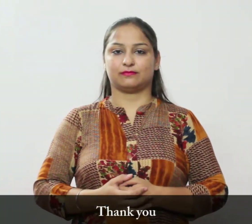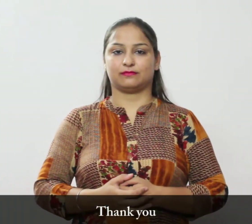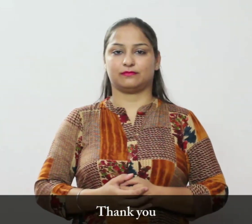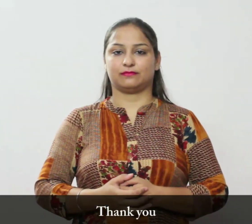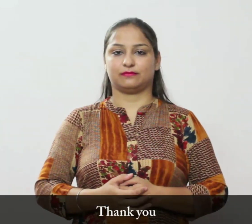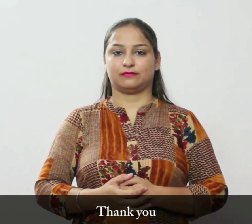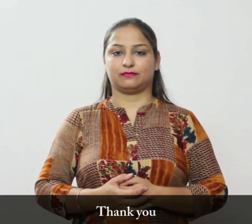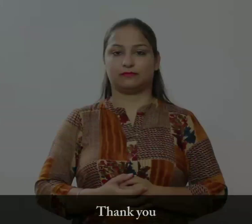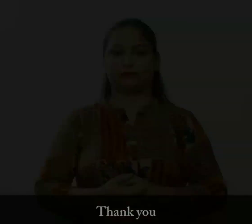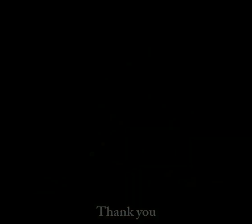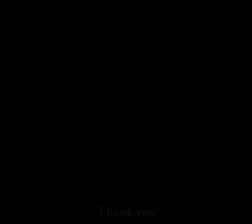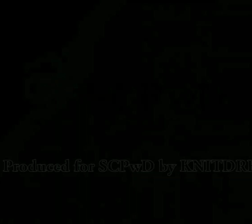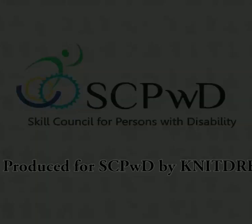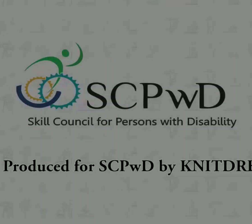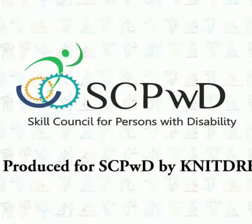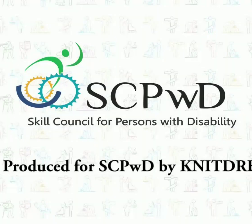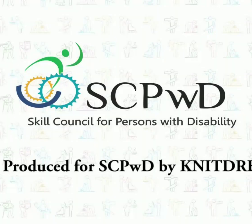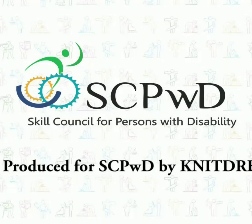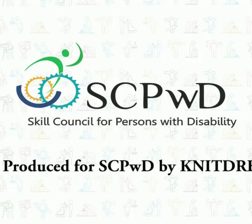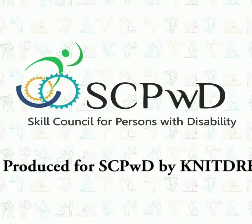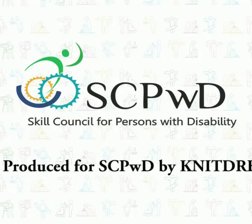अब्सक्राइब अब्सक्राइब